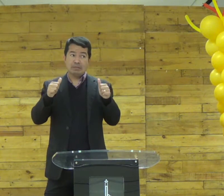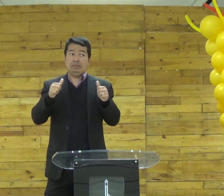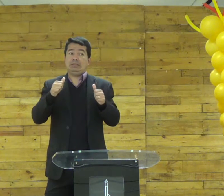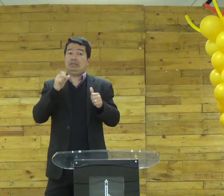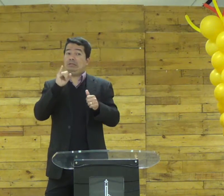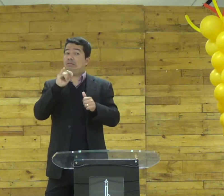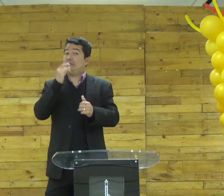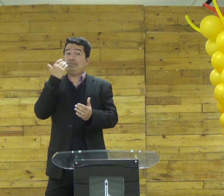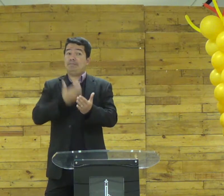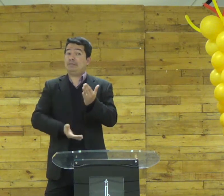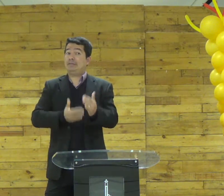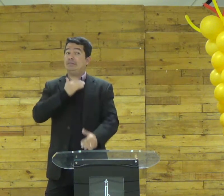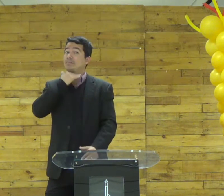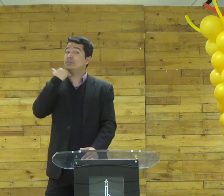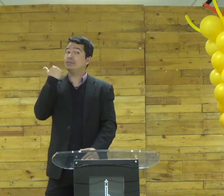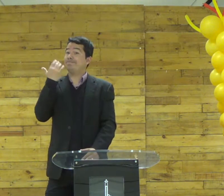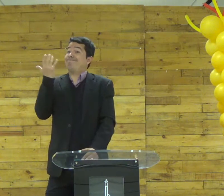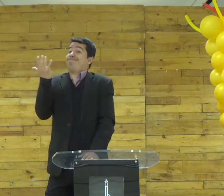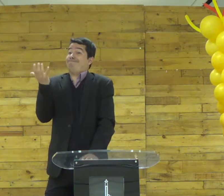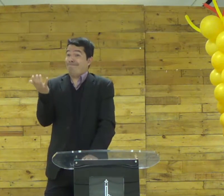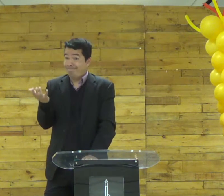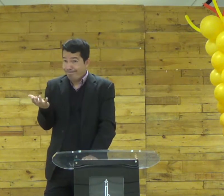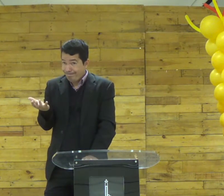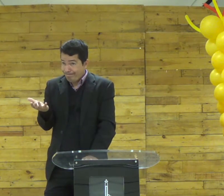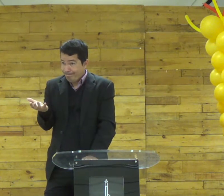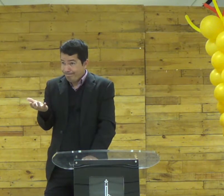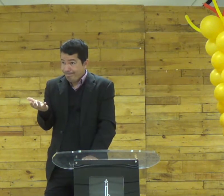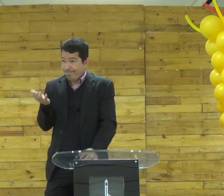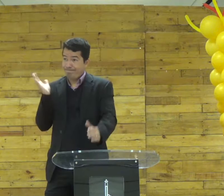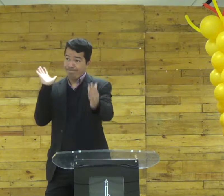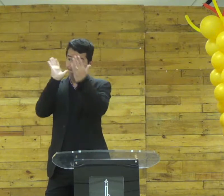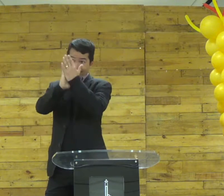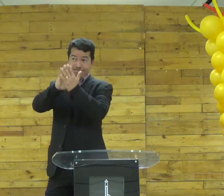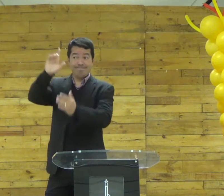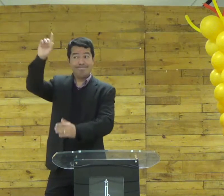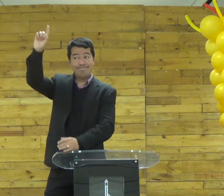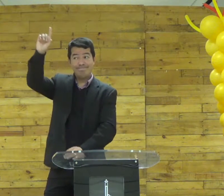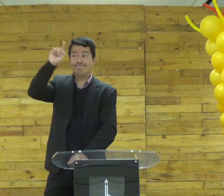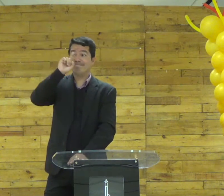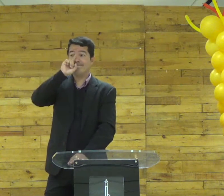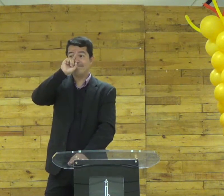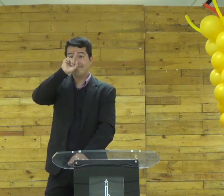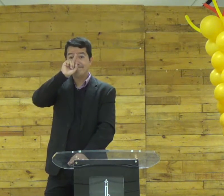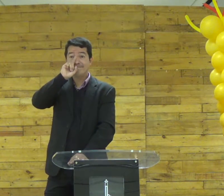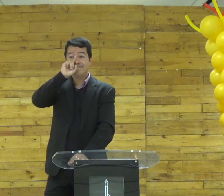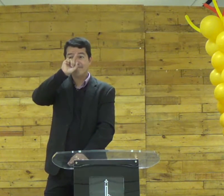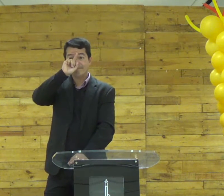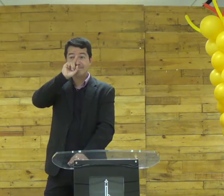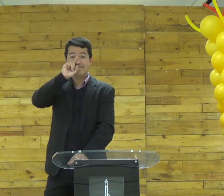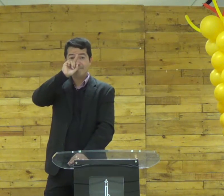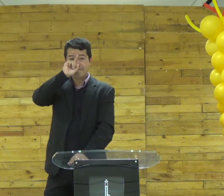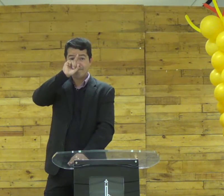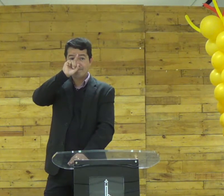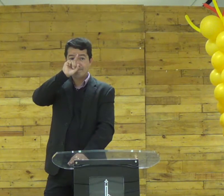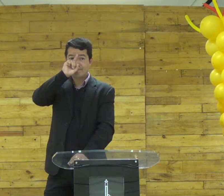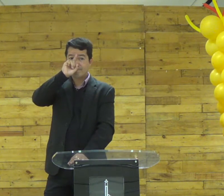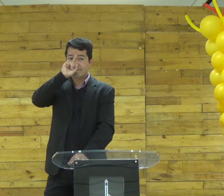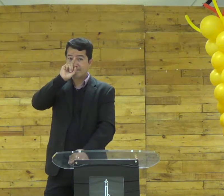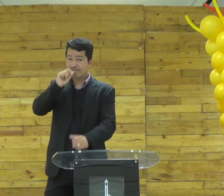tá? se você você vai se perder e um dia você vai chegar diante de Deus e o que que vai